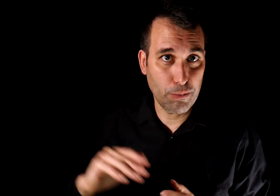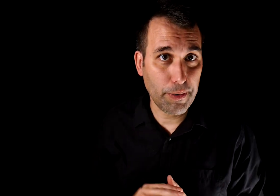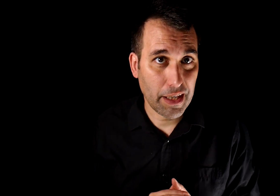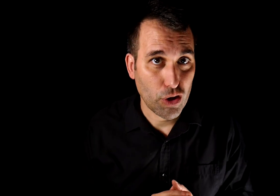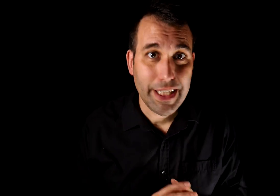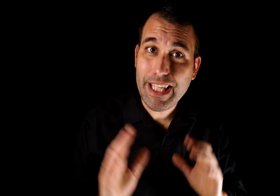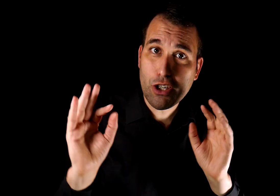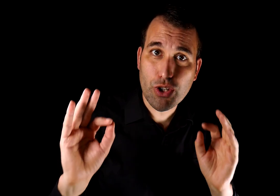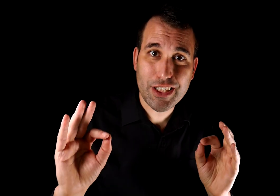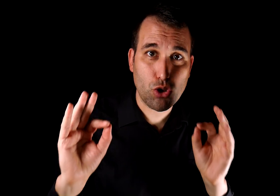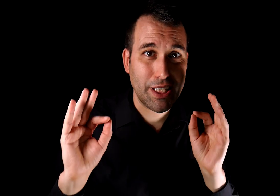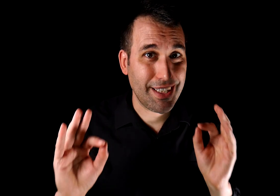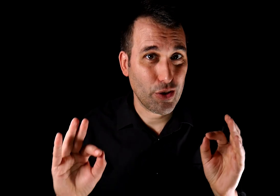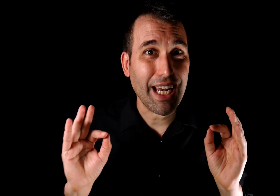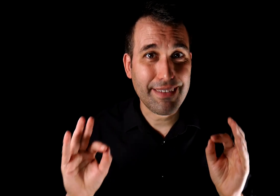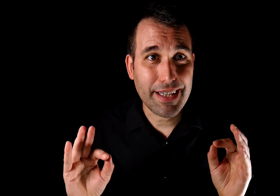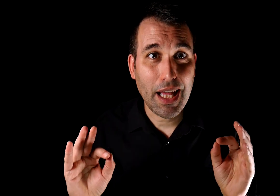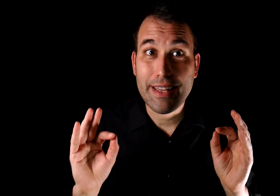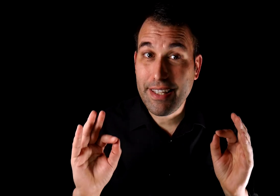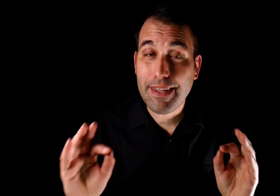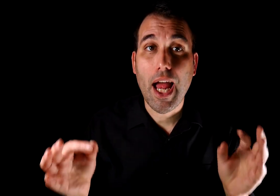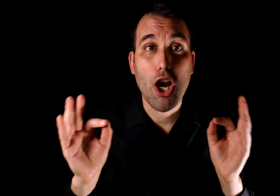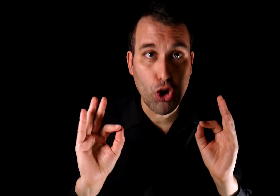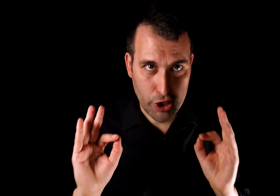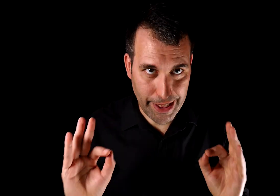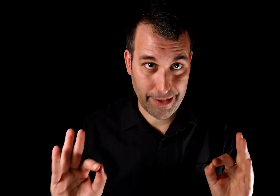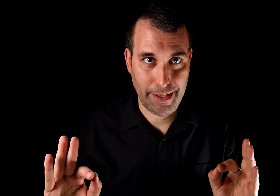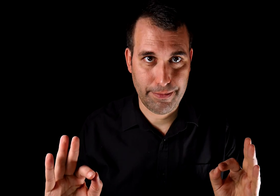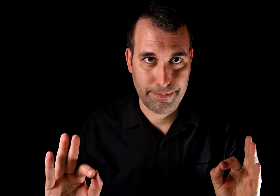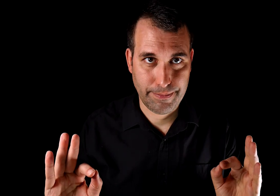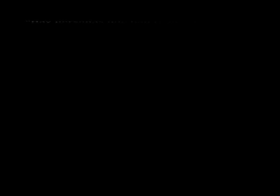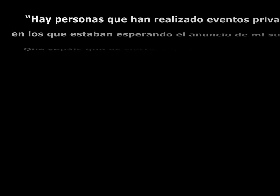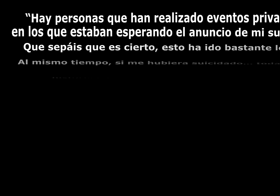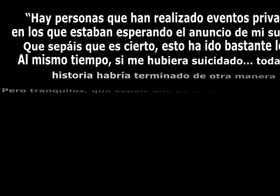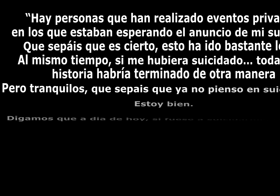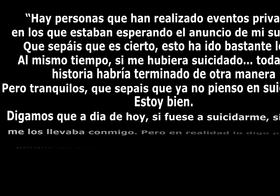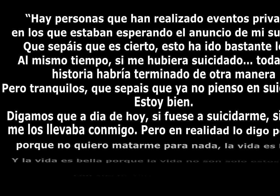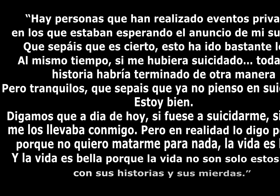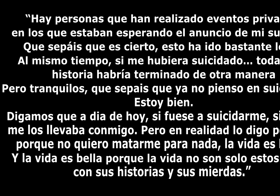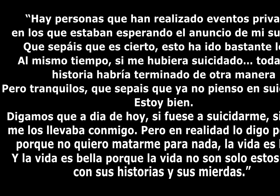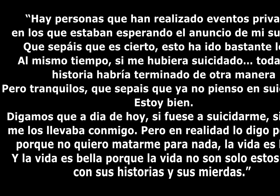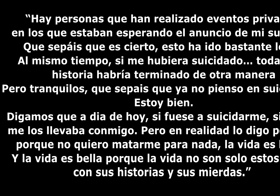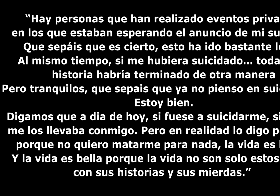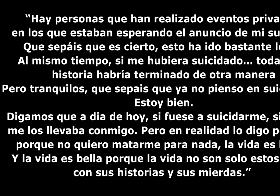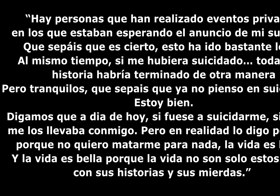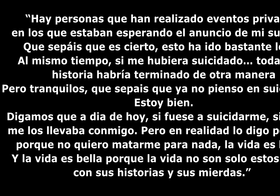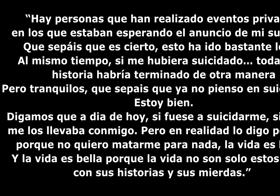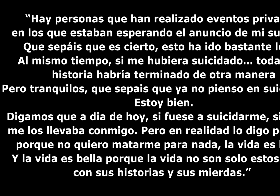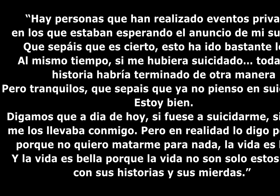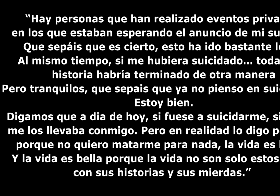comprobarlo. Y el contexto extendido de la cita dice lo siguiente. Hay personas que han realizado eventos privados en los que estaban esperando